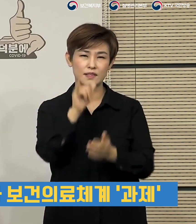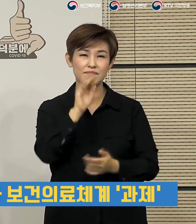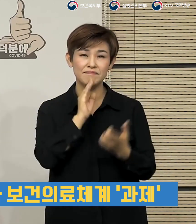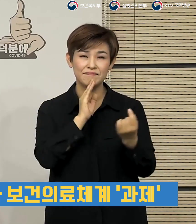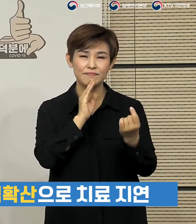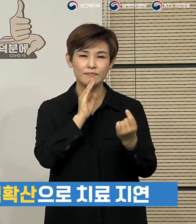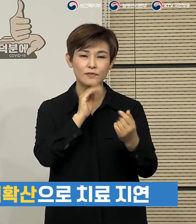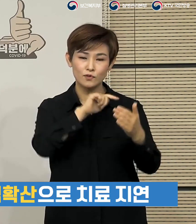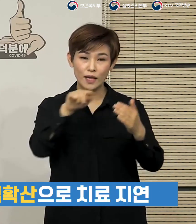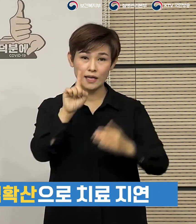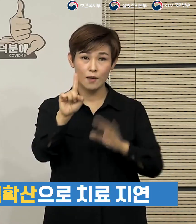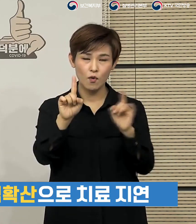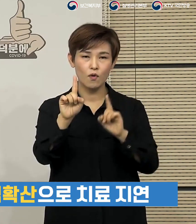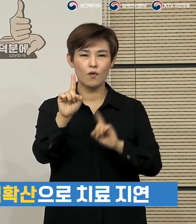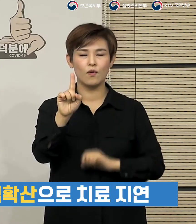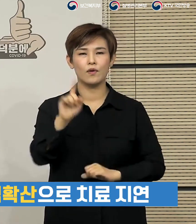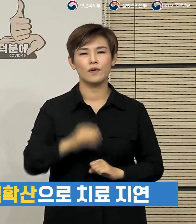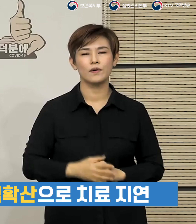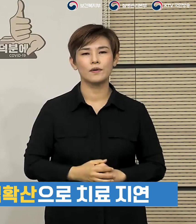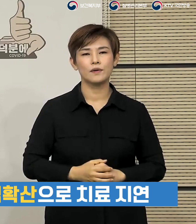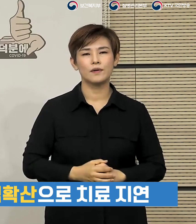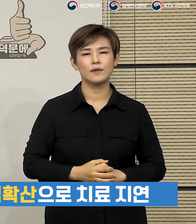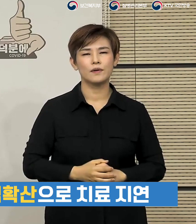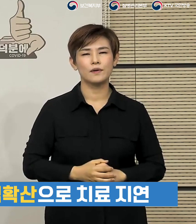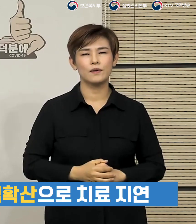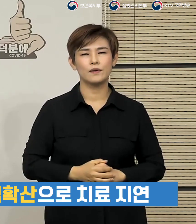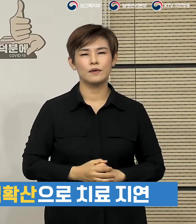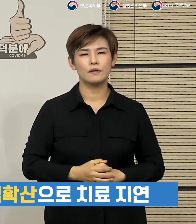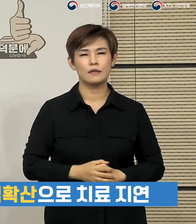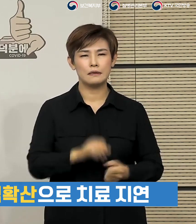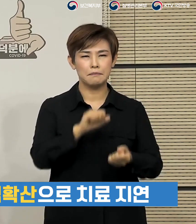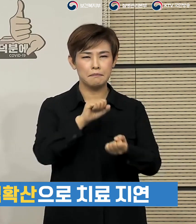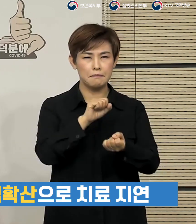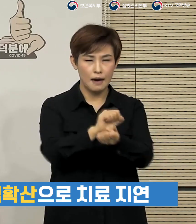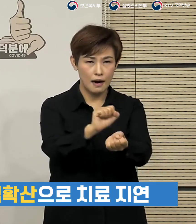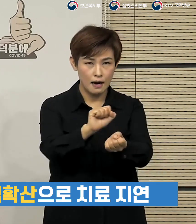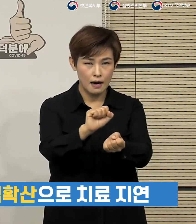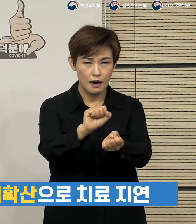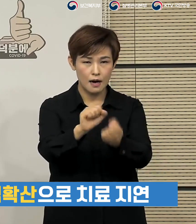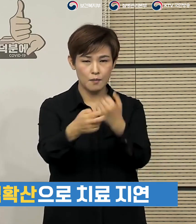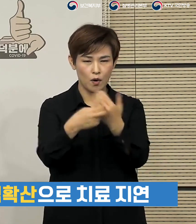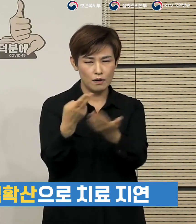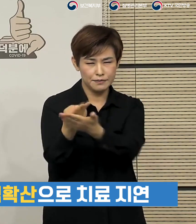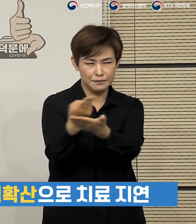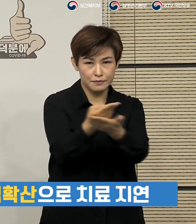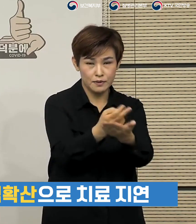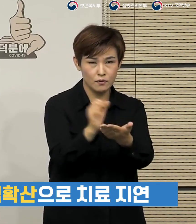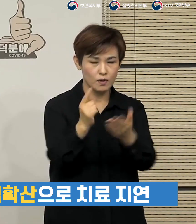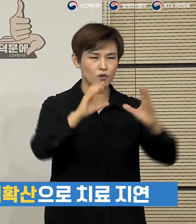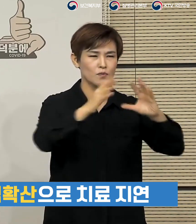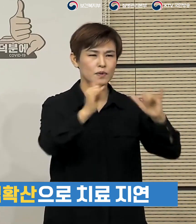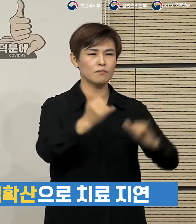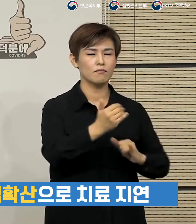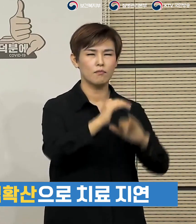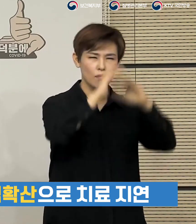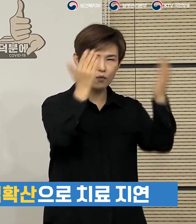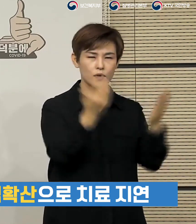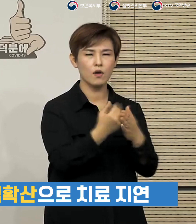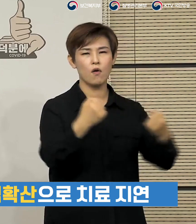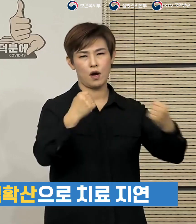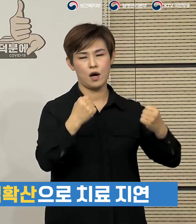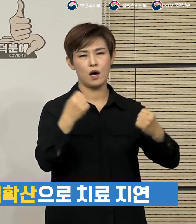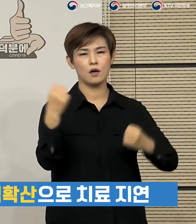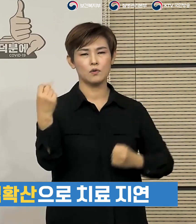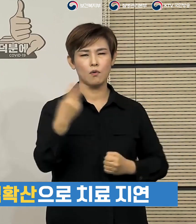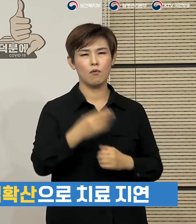하나가 감염병으로 인한 이번의 사태에서 국민들 전체의 건강을 지키고 특히 중증